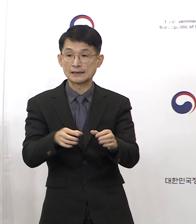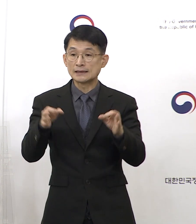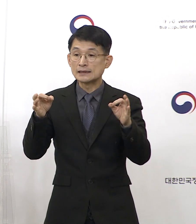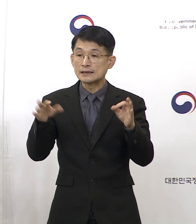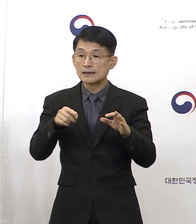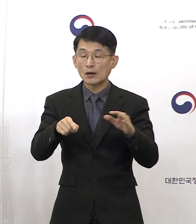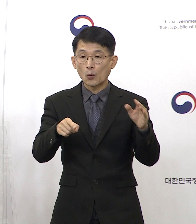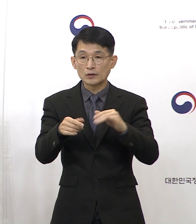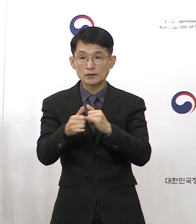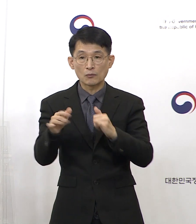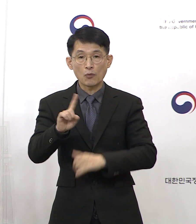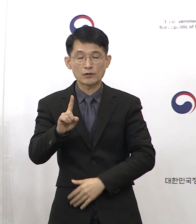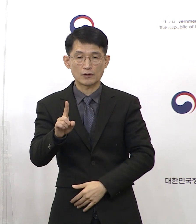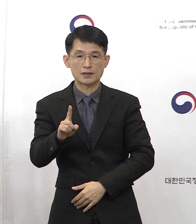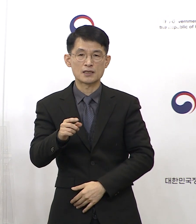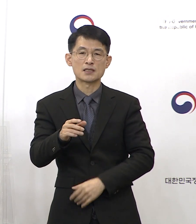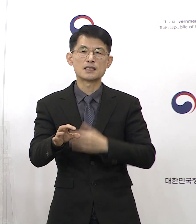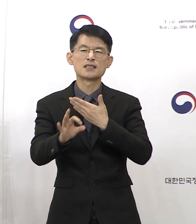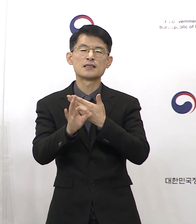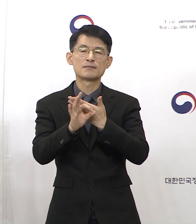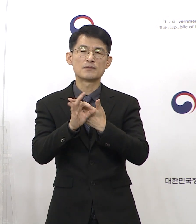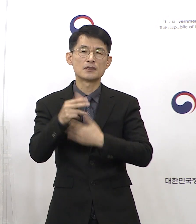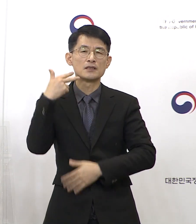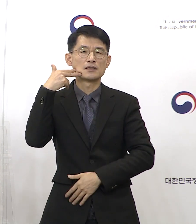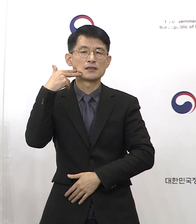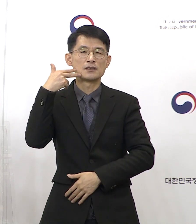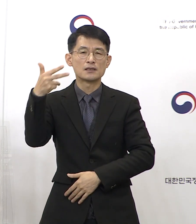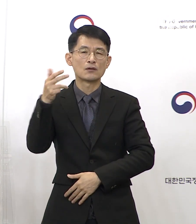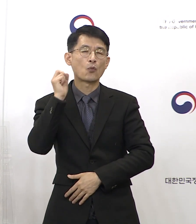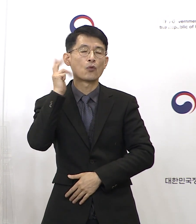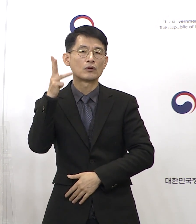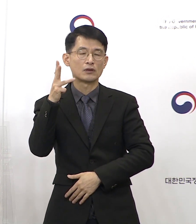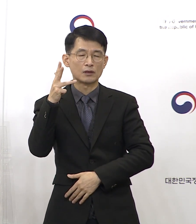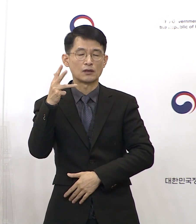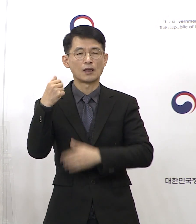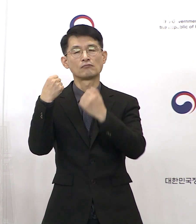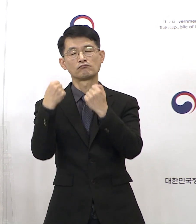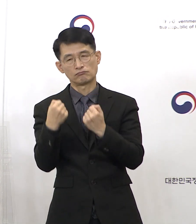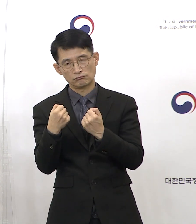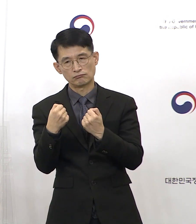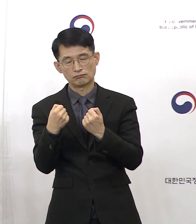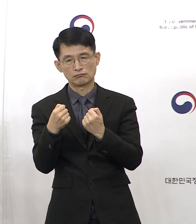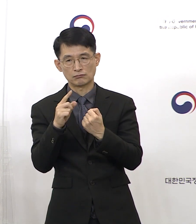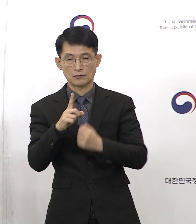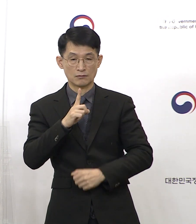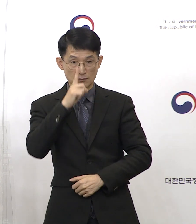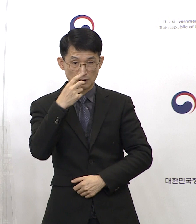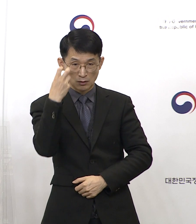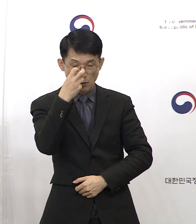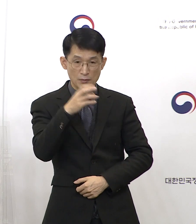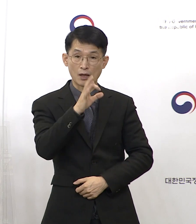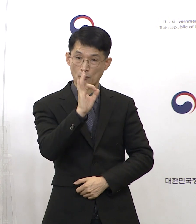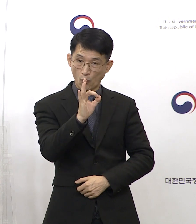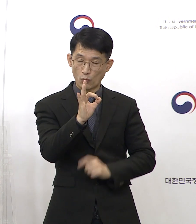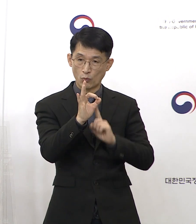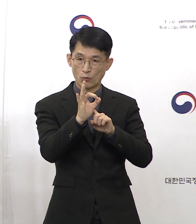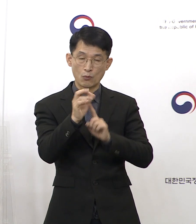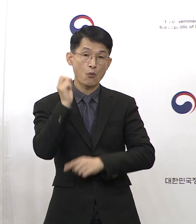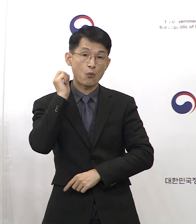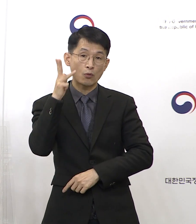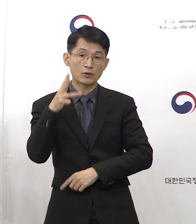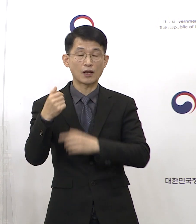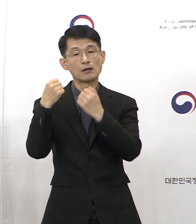임시 재택시설에서 7일간 격리하여야 하며 입국 후의 PCR 검사 비용과 그리고 임시